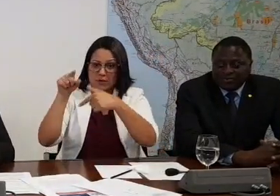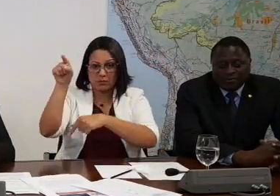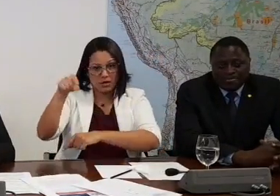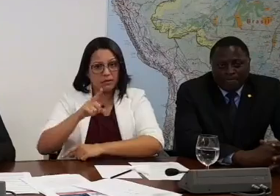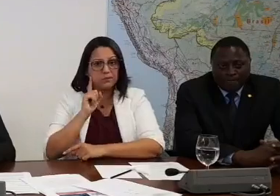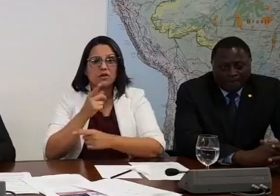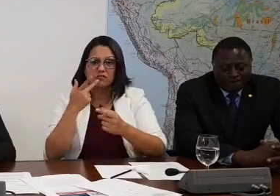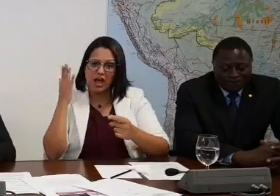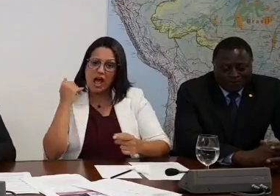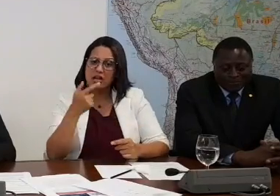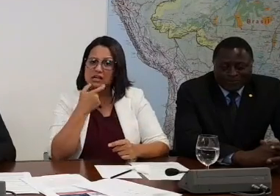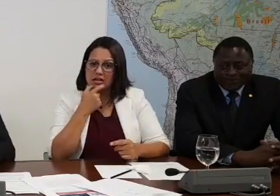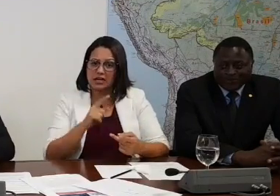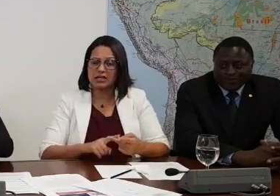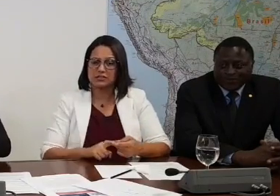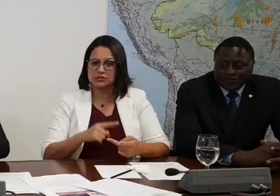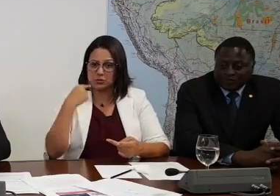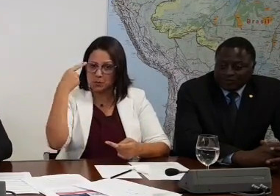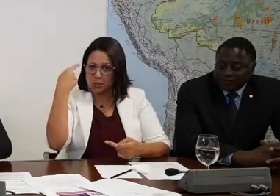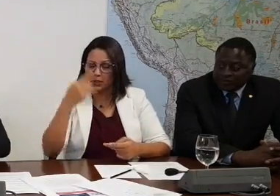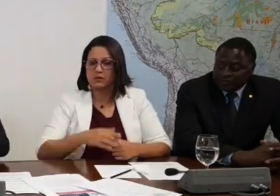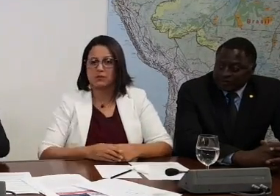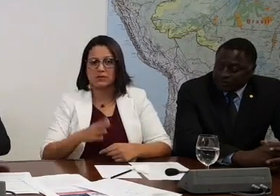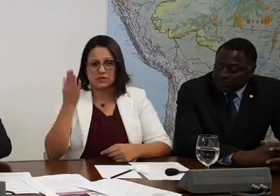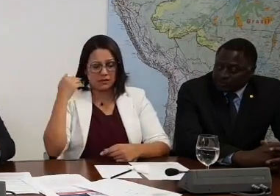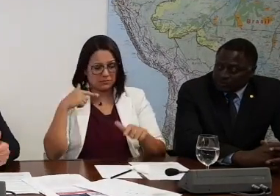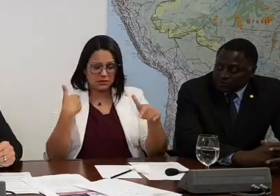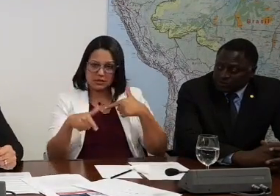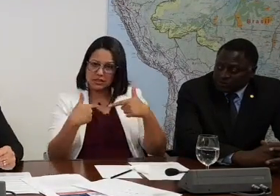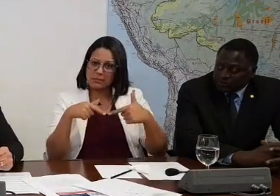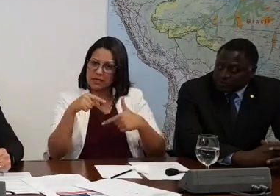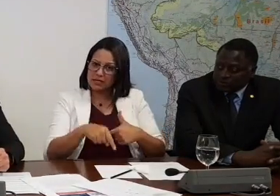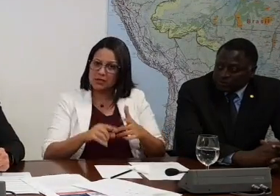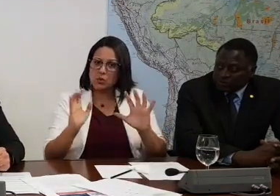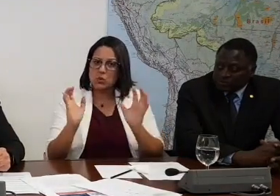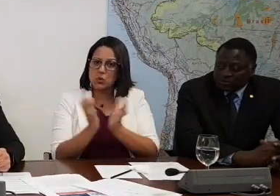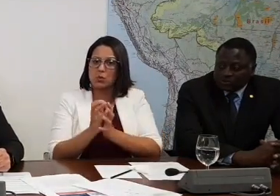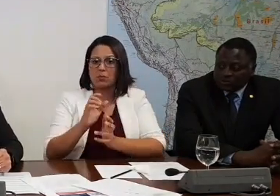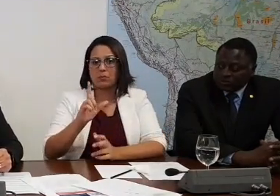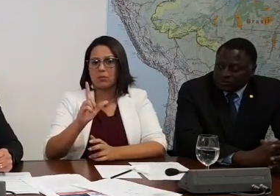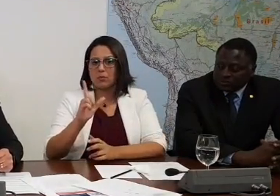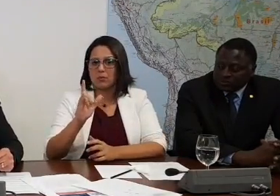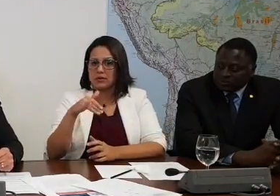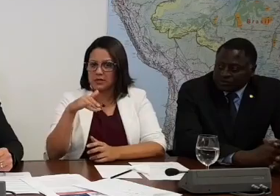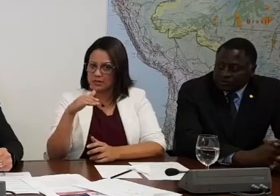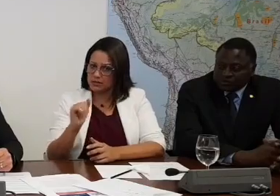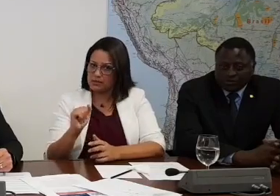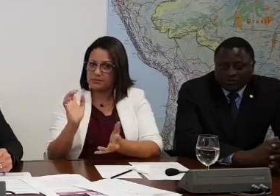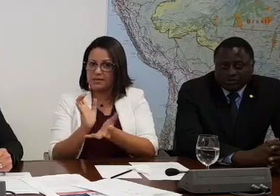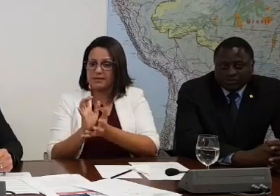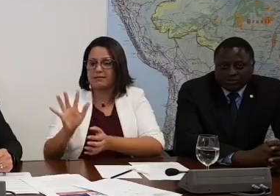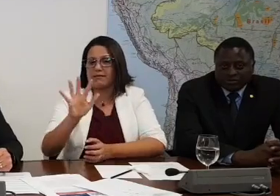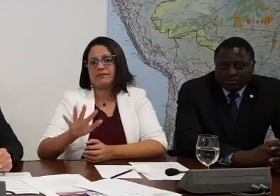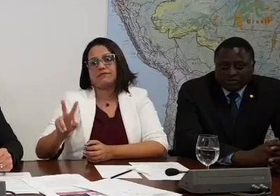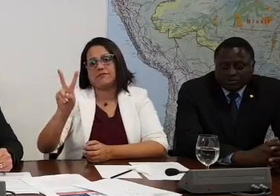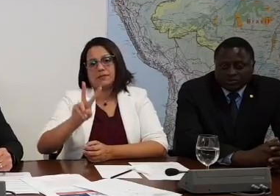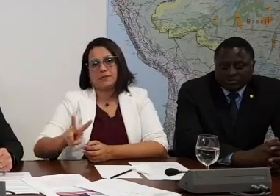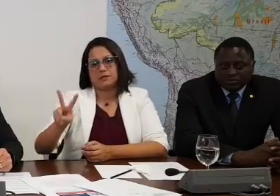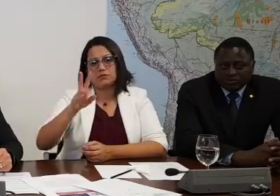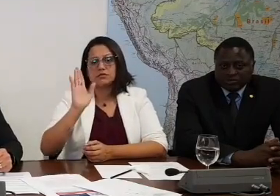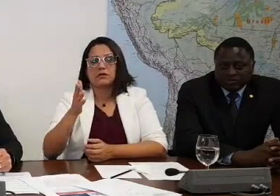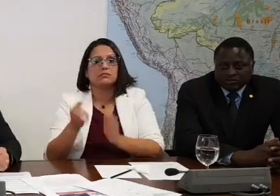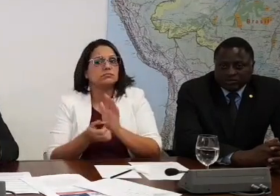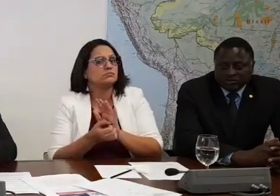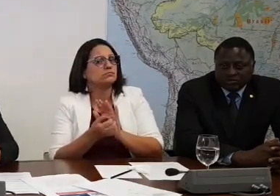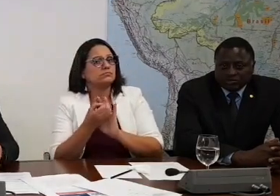Agora, fala inglês, fala espanhol. Integra, que trabalha no Grupo de Lima na questão da Venezuela. Esteve